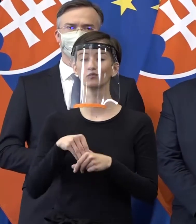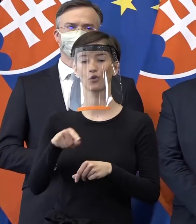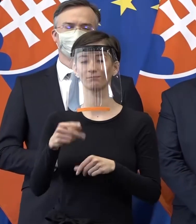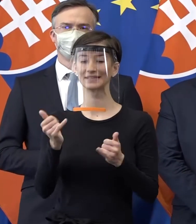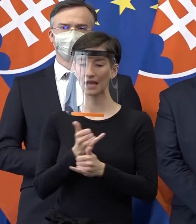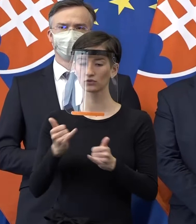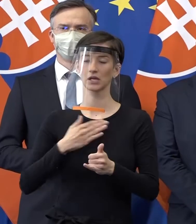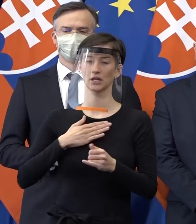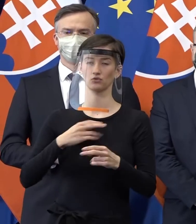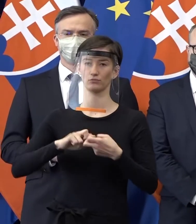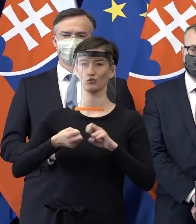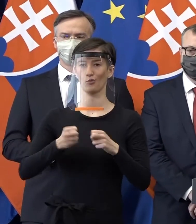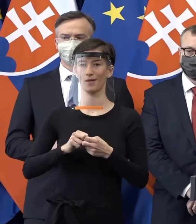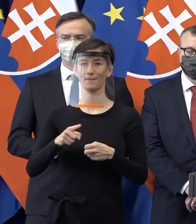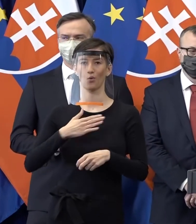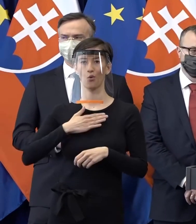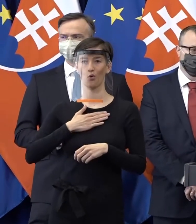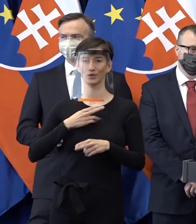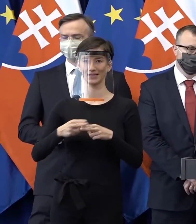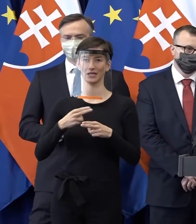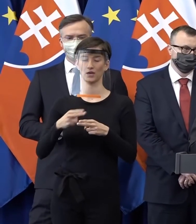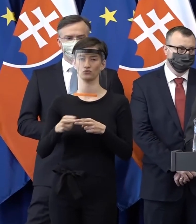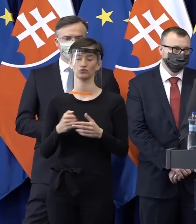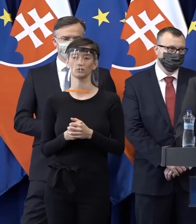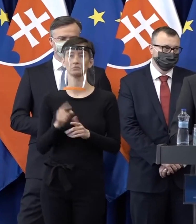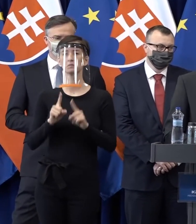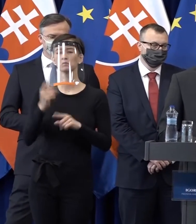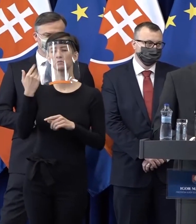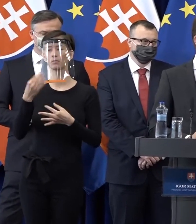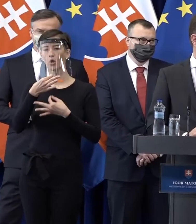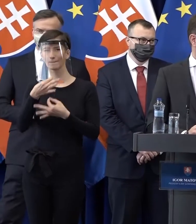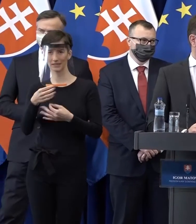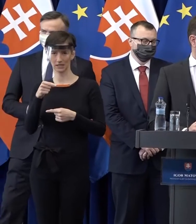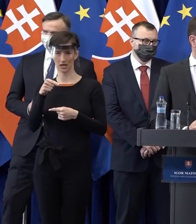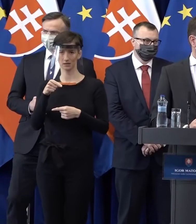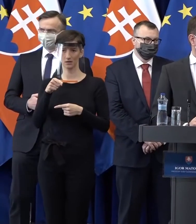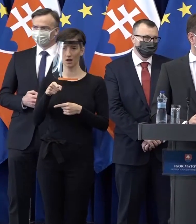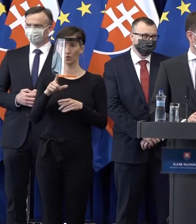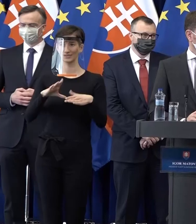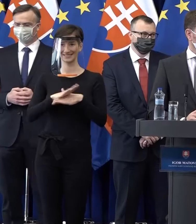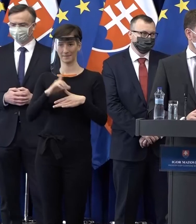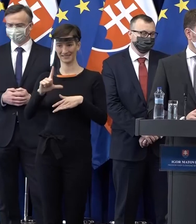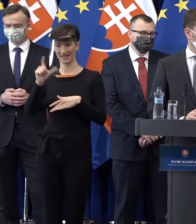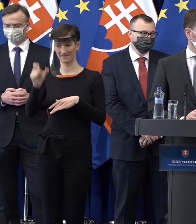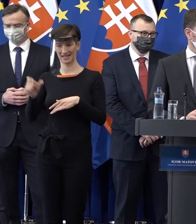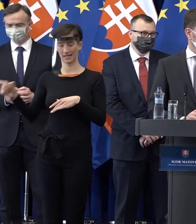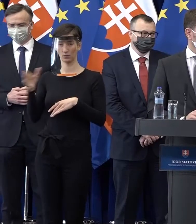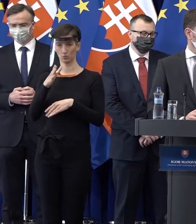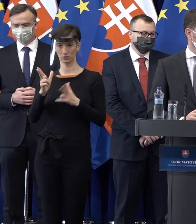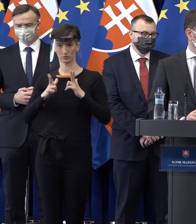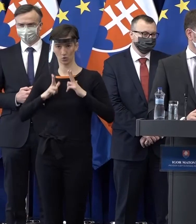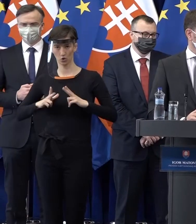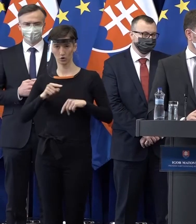tieto problémy. My, my ste sa niekto pýtali, či to uspokojí zamestnávateľov. Toto nie je len o